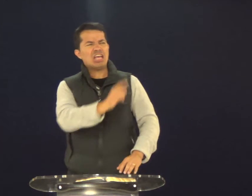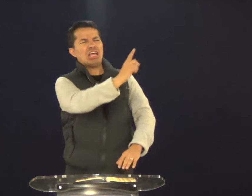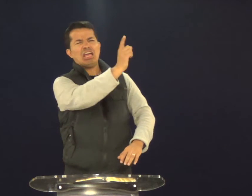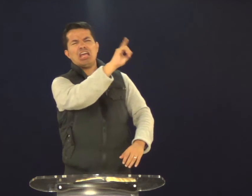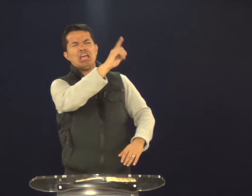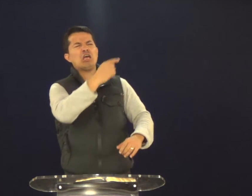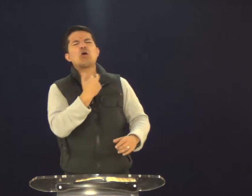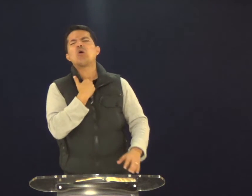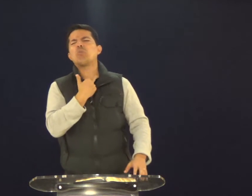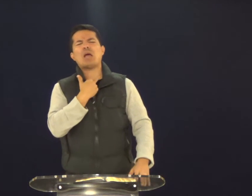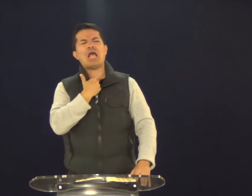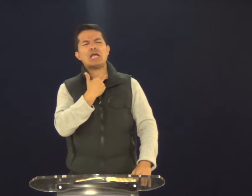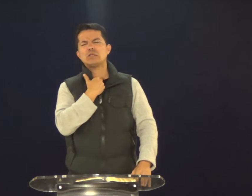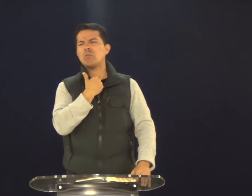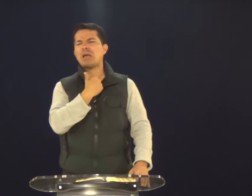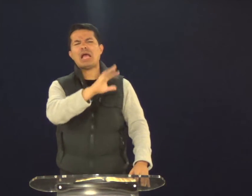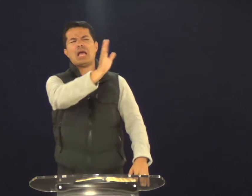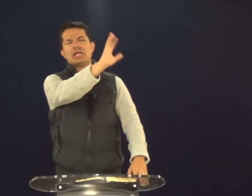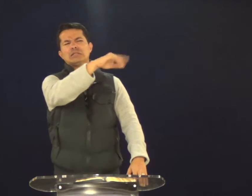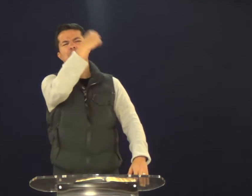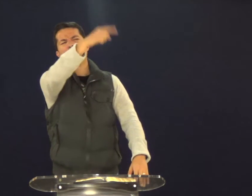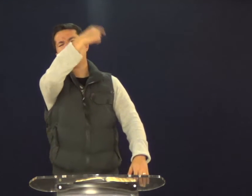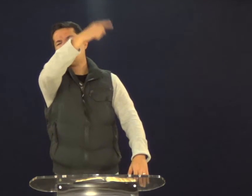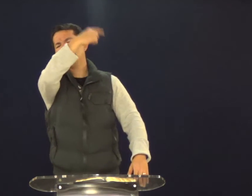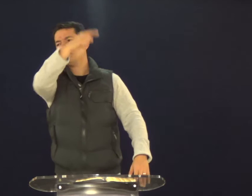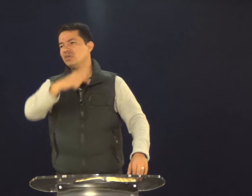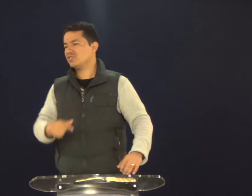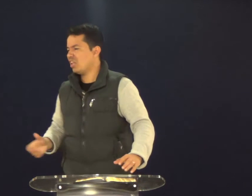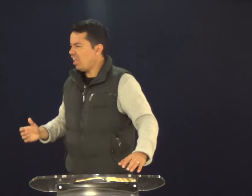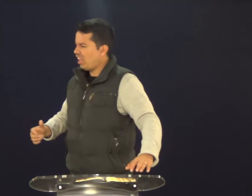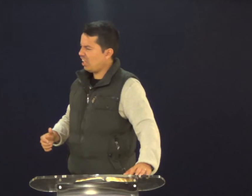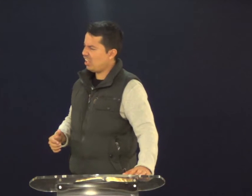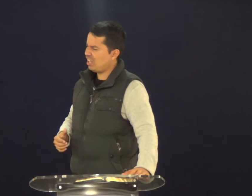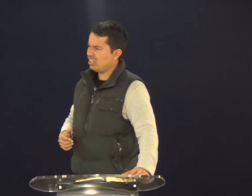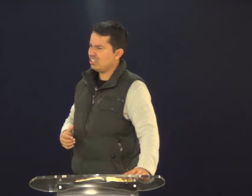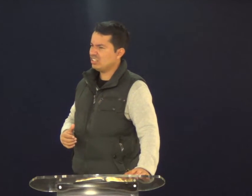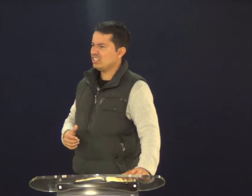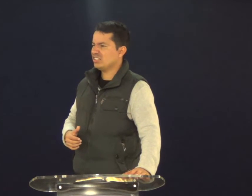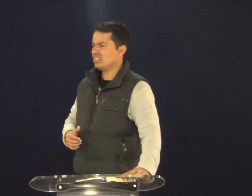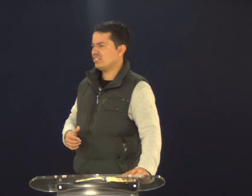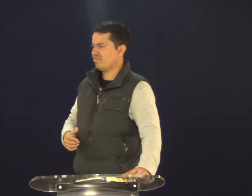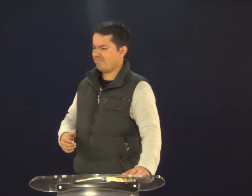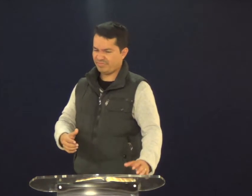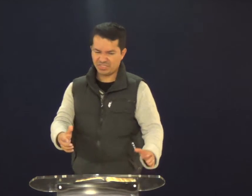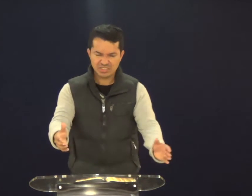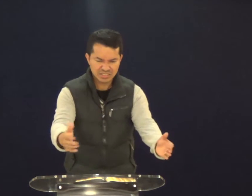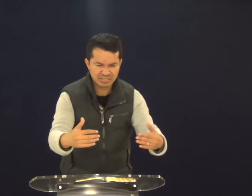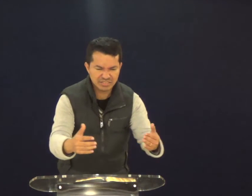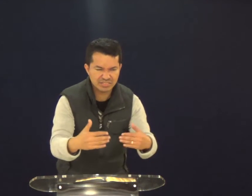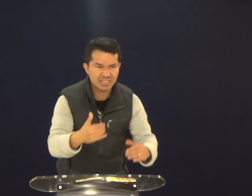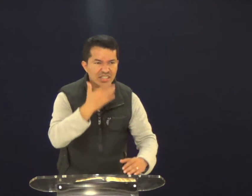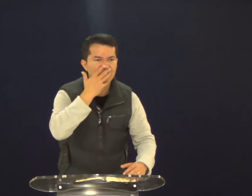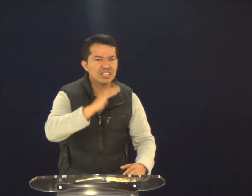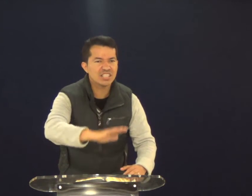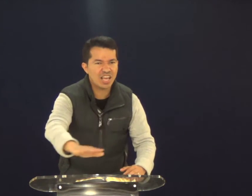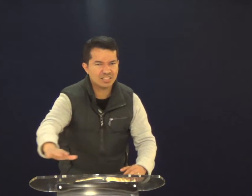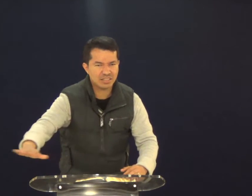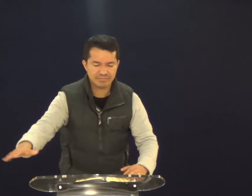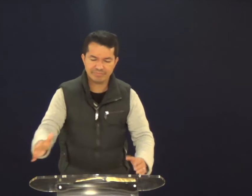Aí, seu marido fala, ah, não, desculpa, não vou, estou ocupado agora. Depois eu olho, depois eu vou. Aí, você fala, vem aqui,